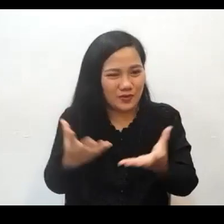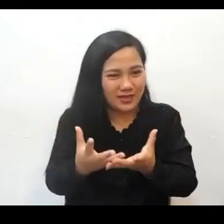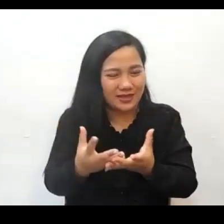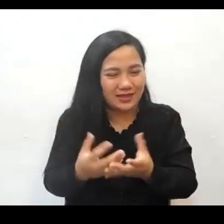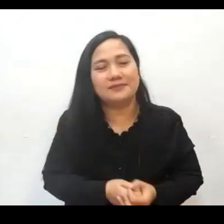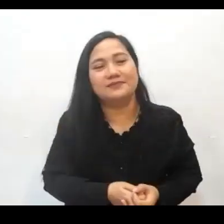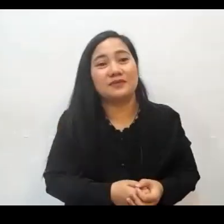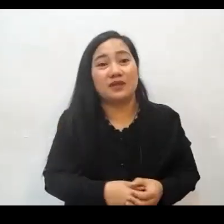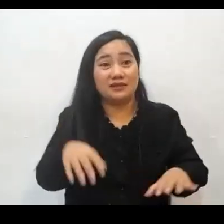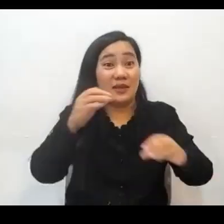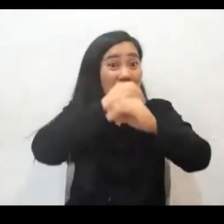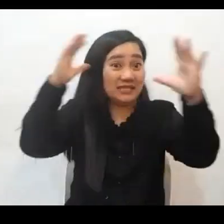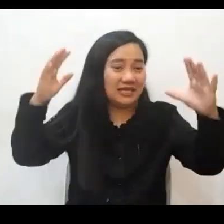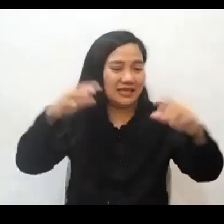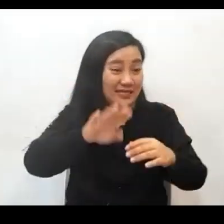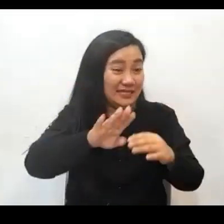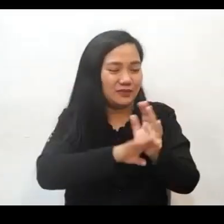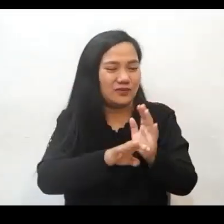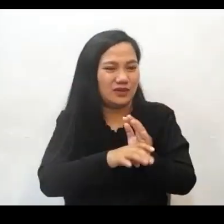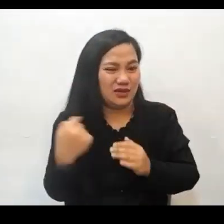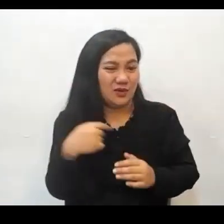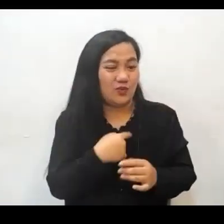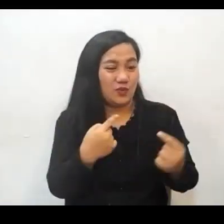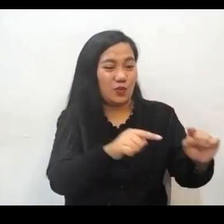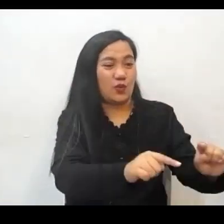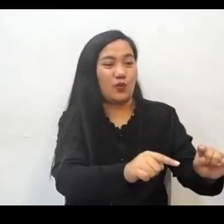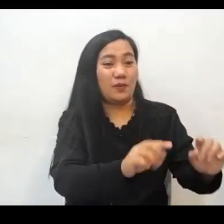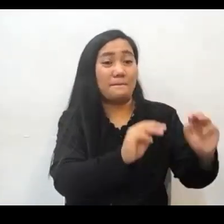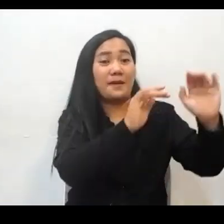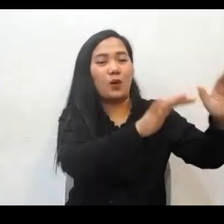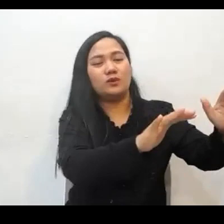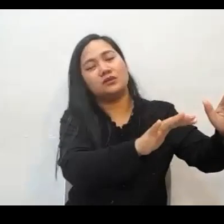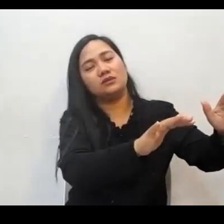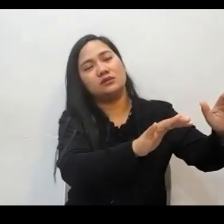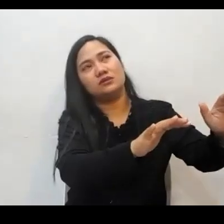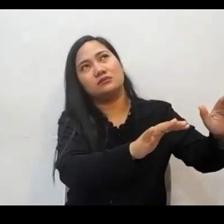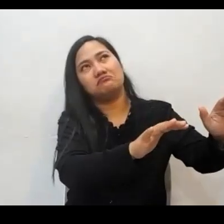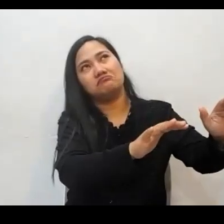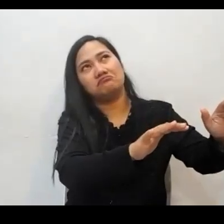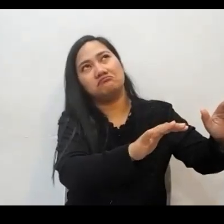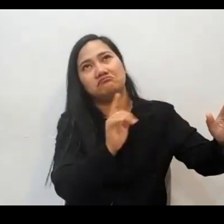Kaya kung tayo po ay magtutungo sa bundok at maninirahan tayo doon mag-isa, ay paano tayo makakapagligdas ng iba?